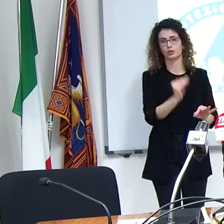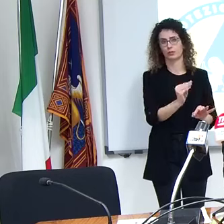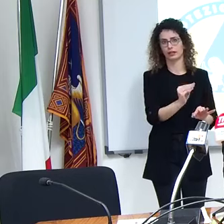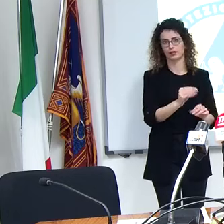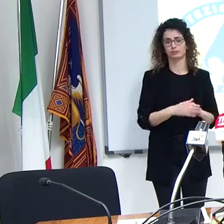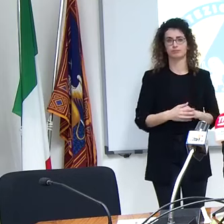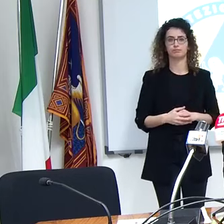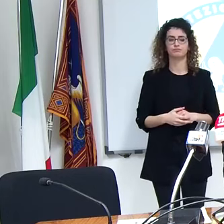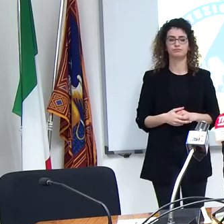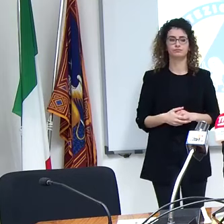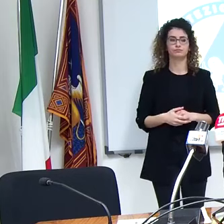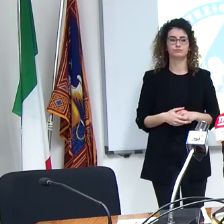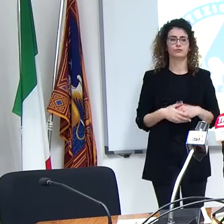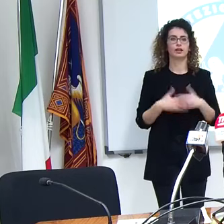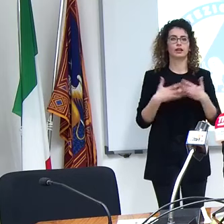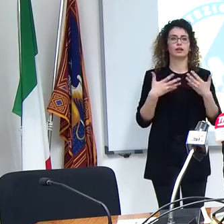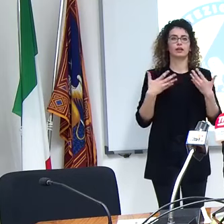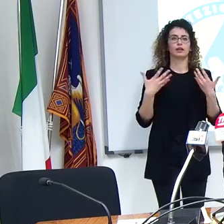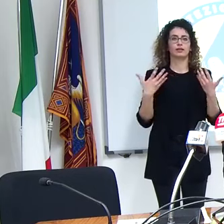allora